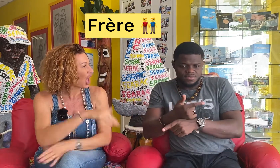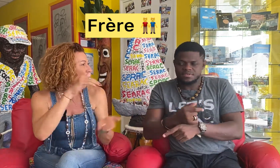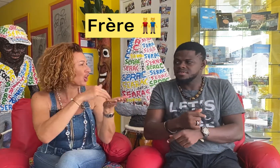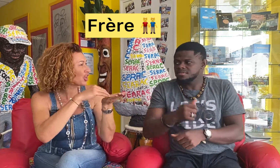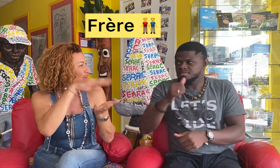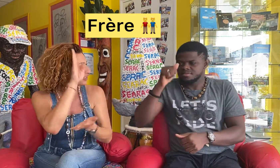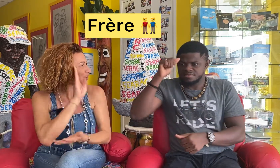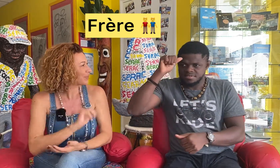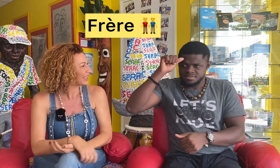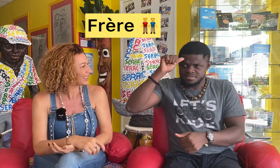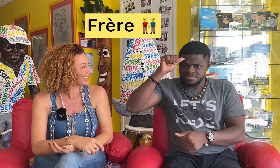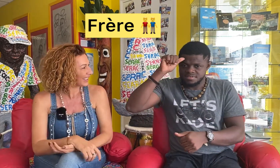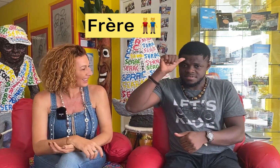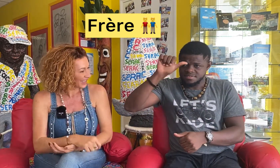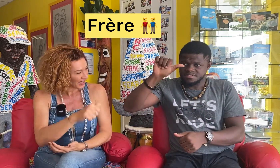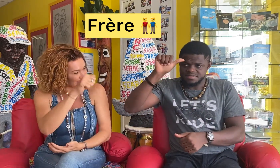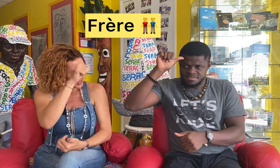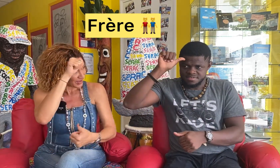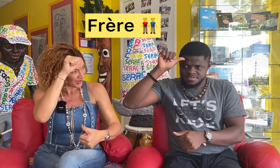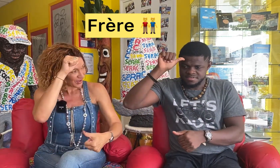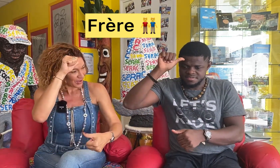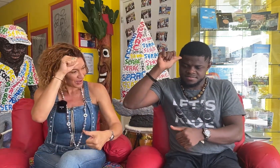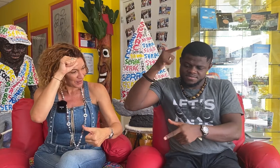Encore, s'il te plaît. Hop.